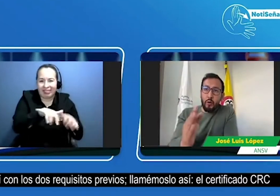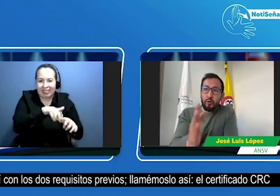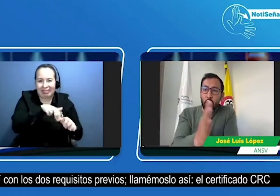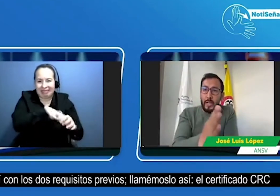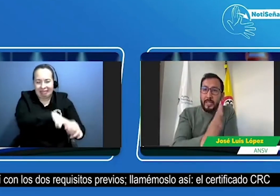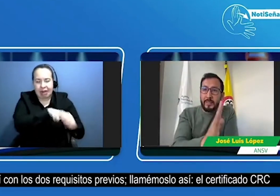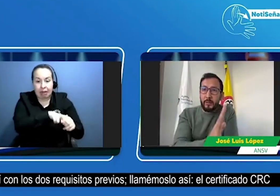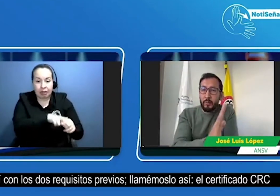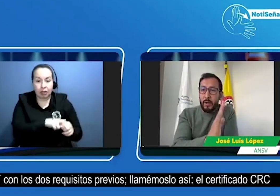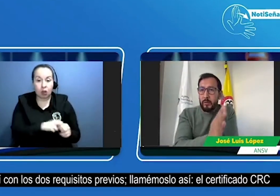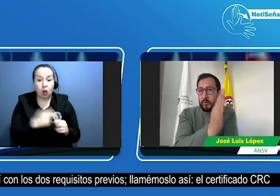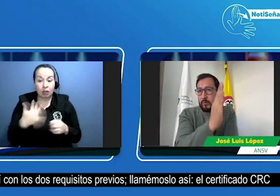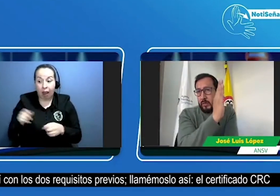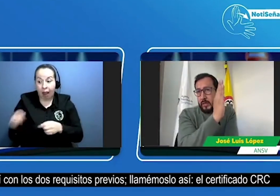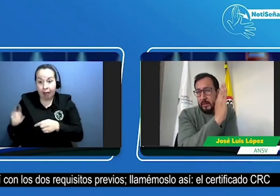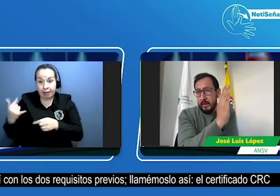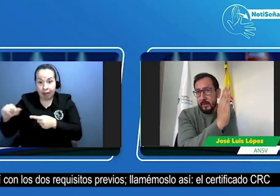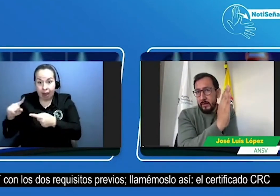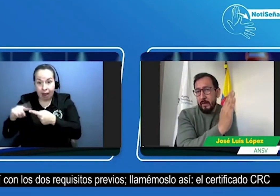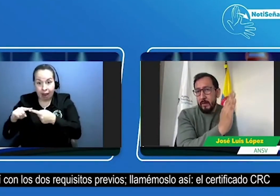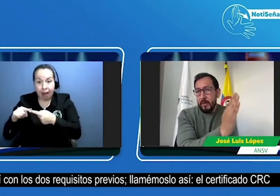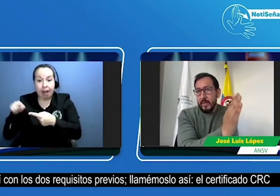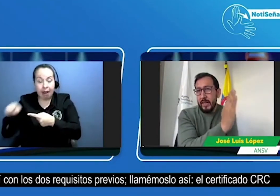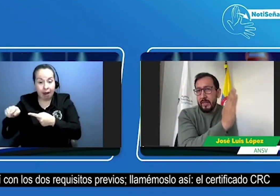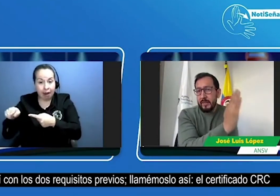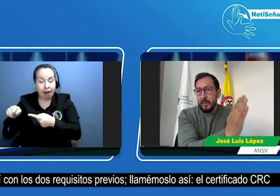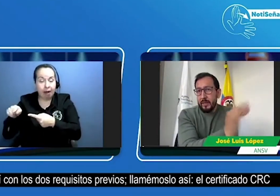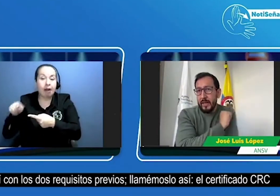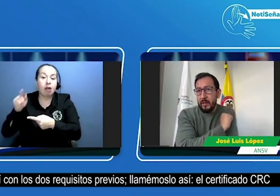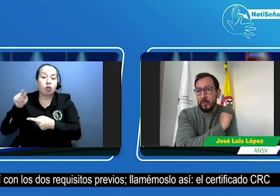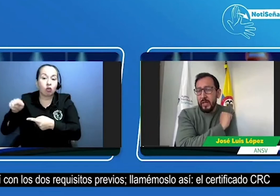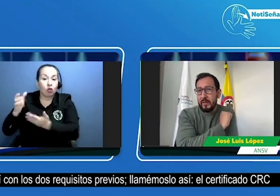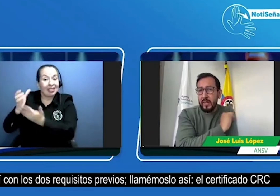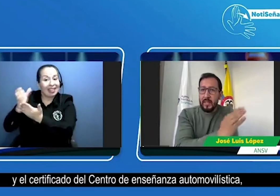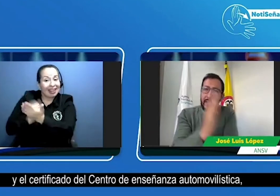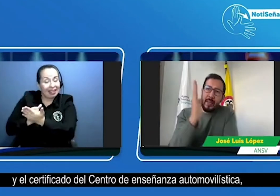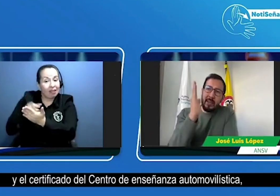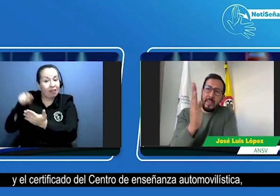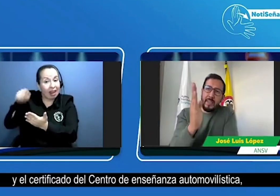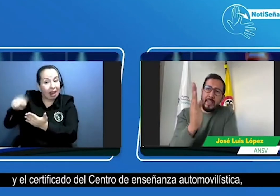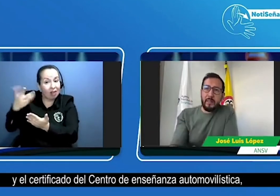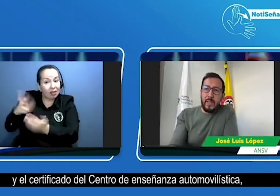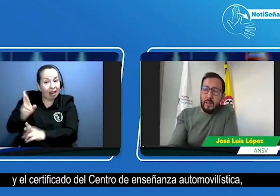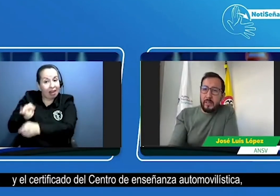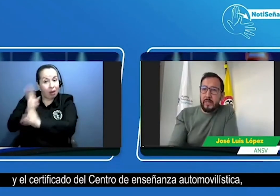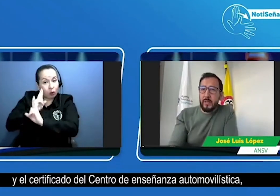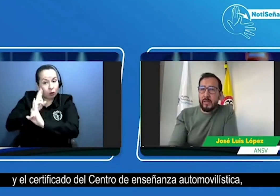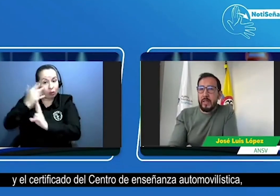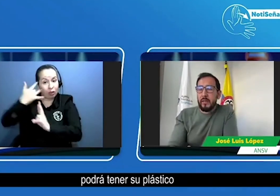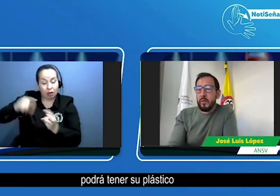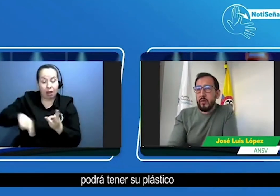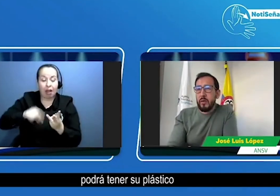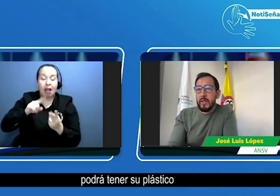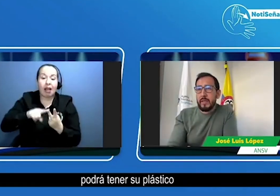dos requisitos previos llamémoslo así el certificado CLC y el certificado del centro de enseñanza automovilística